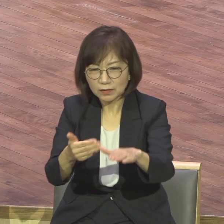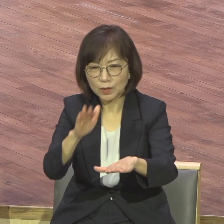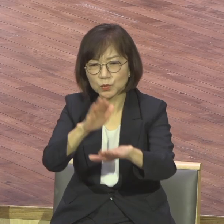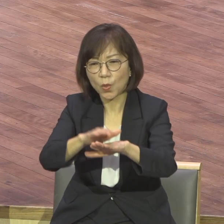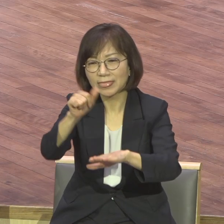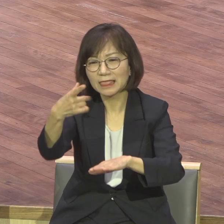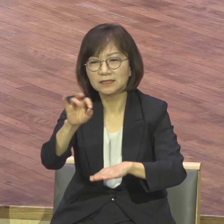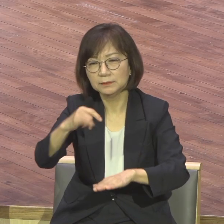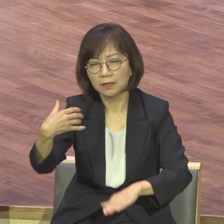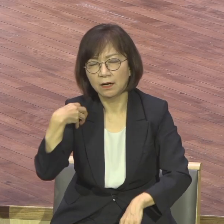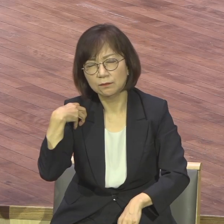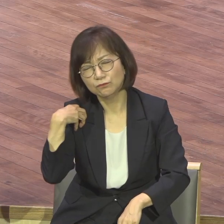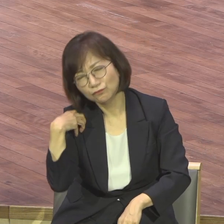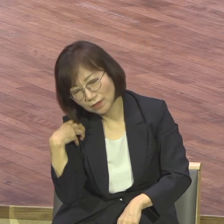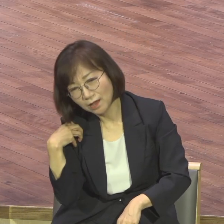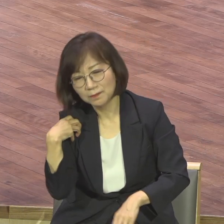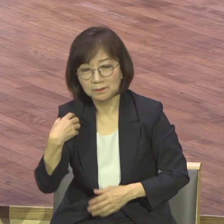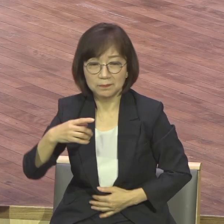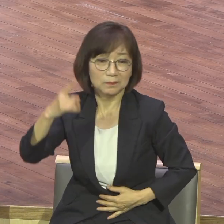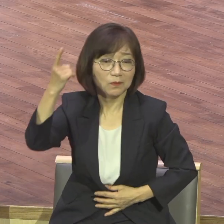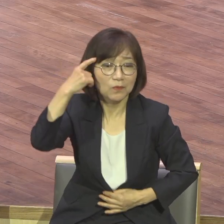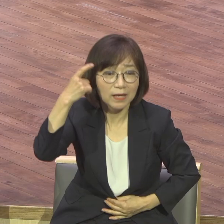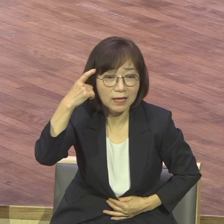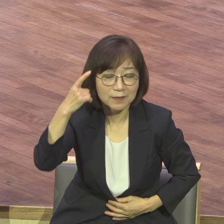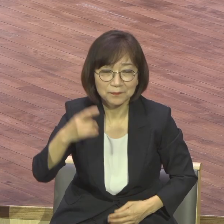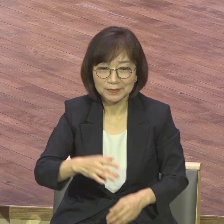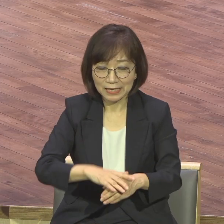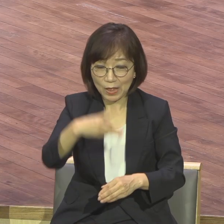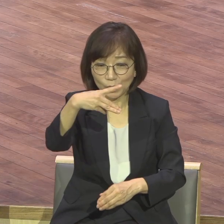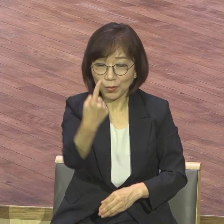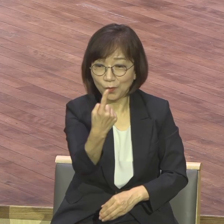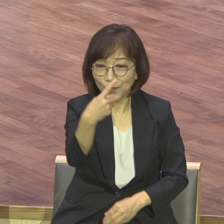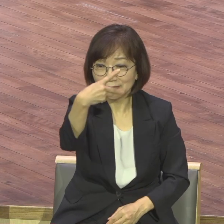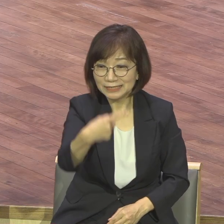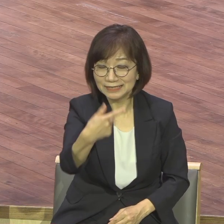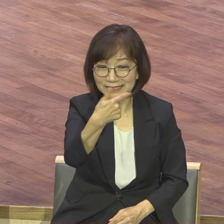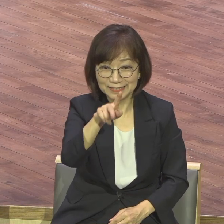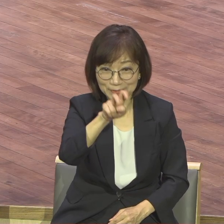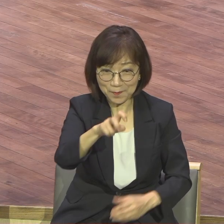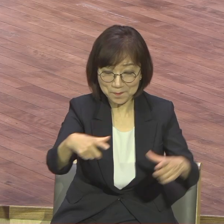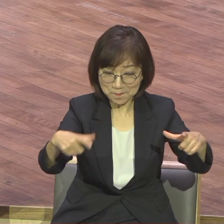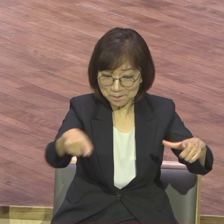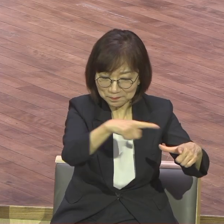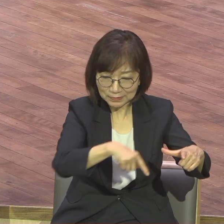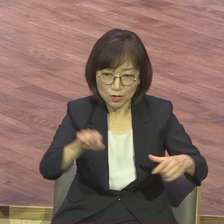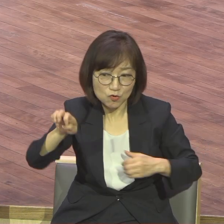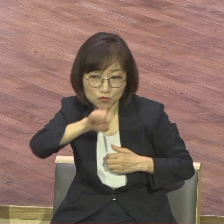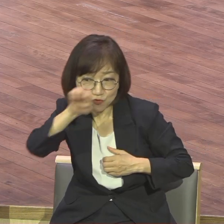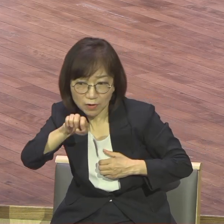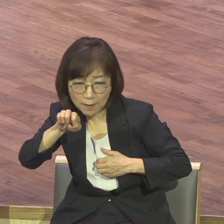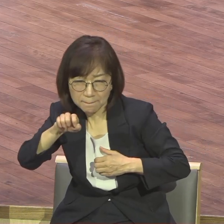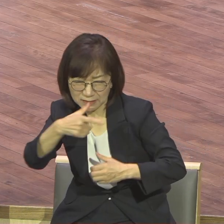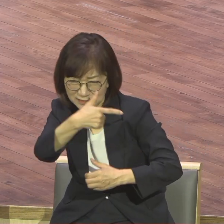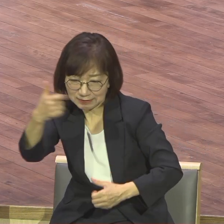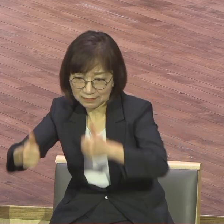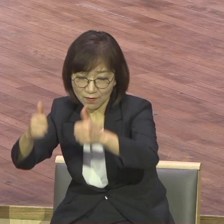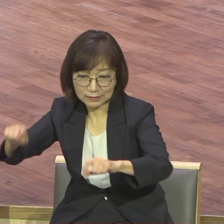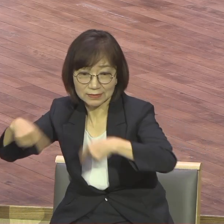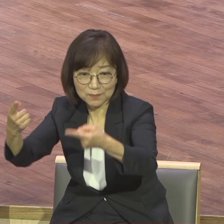소속되면 토트넘이 유럽 챔피언 리그에 진출을 하기 위해서나 꼭 이겨야